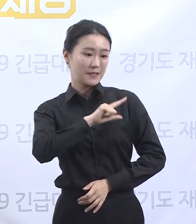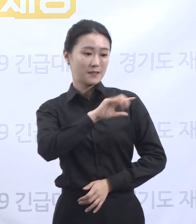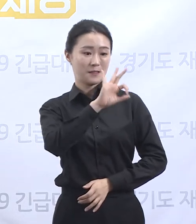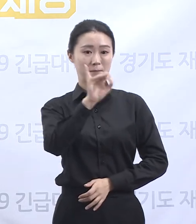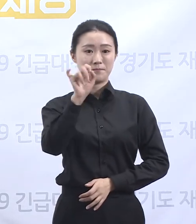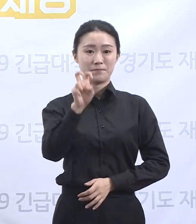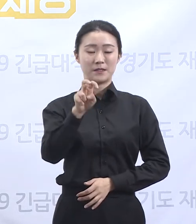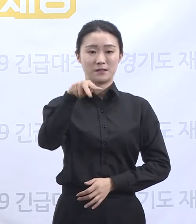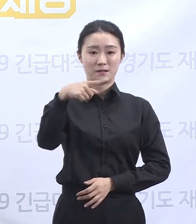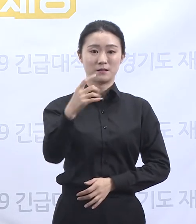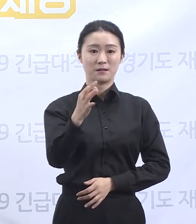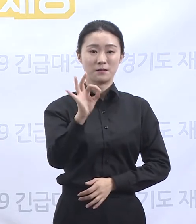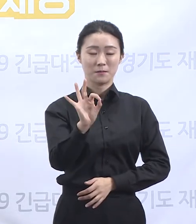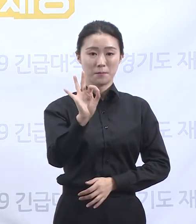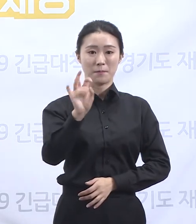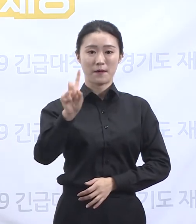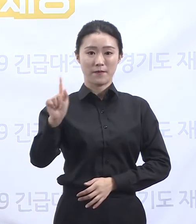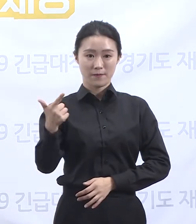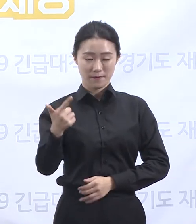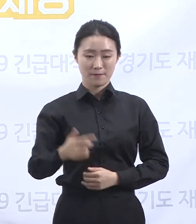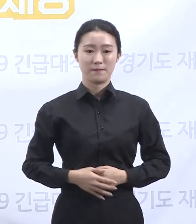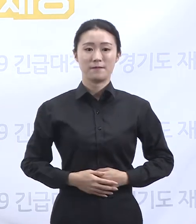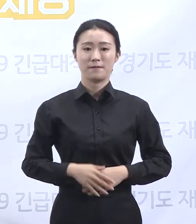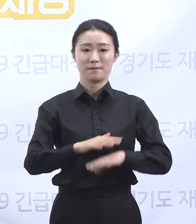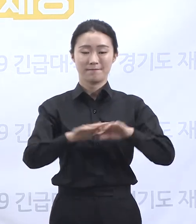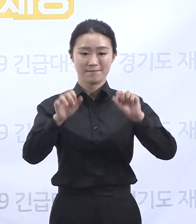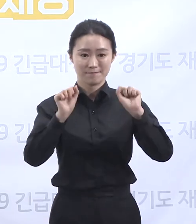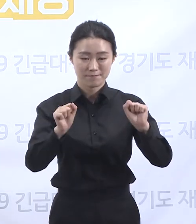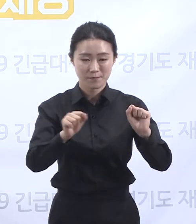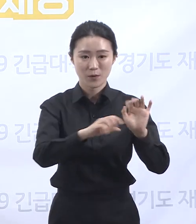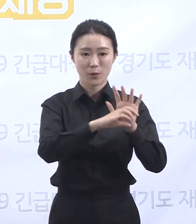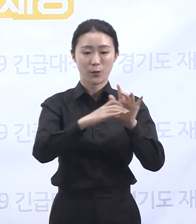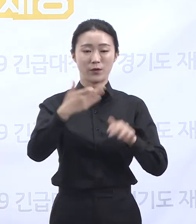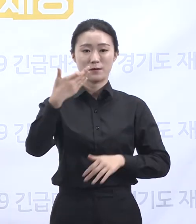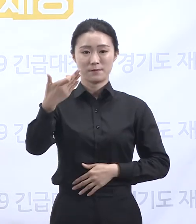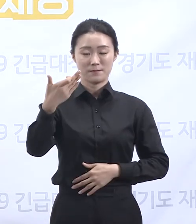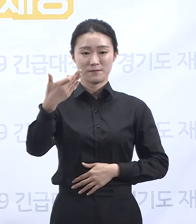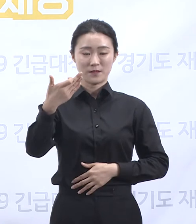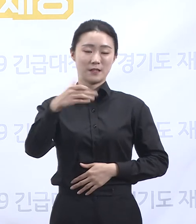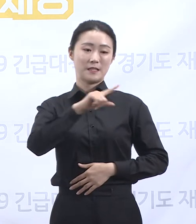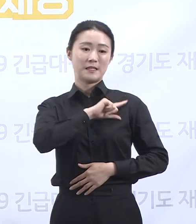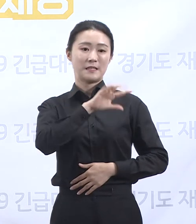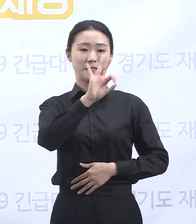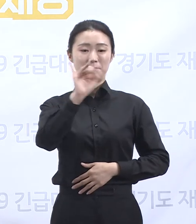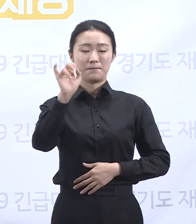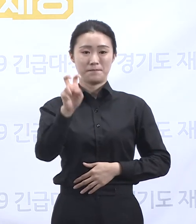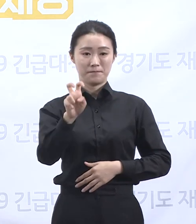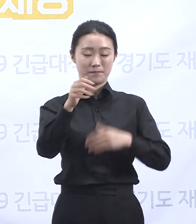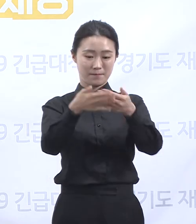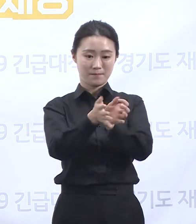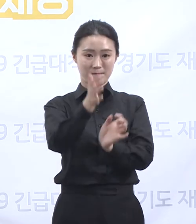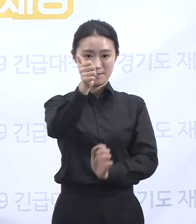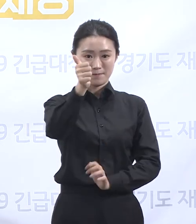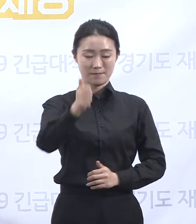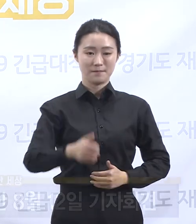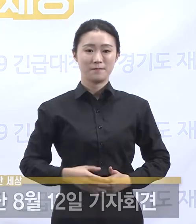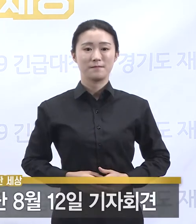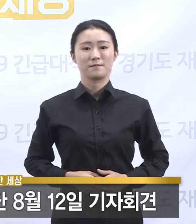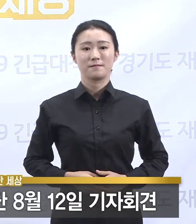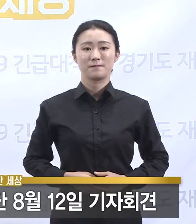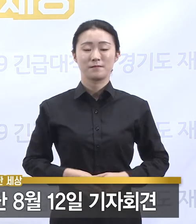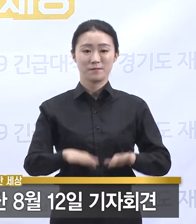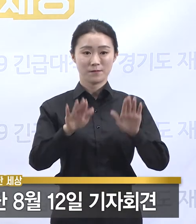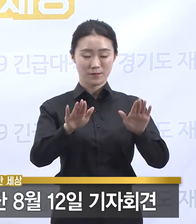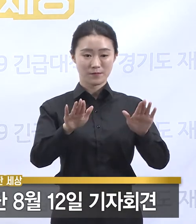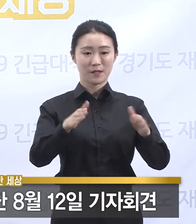안녕하십니까. 경기도 코로나19 긴급대책단 임순관입니다. 8월 12일 수요일 경기도 코로나19 대응 관련